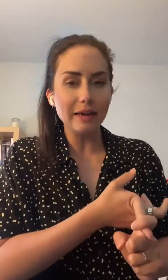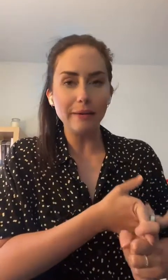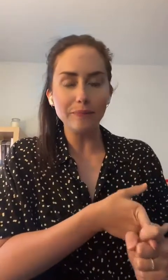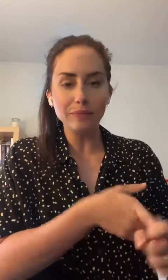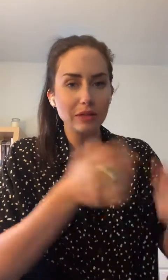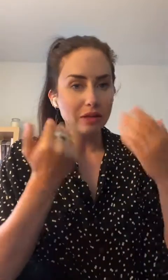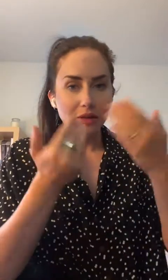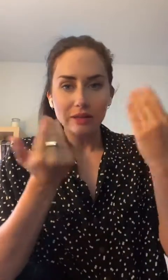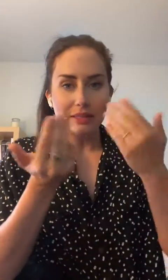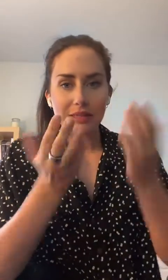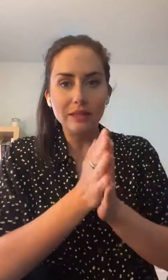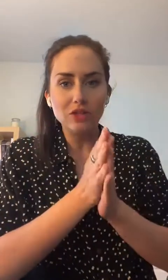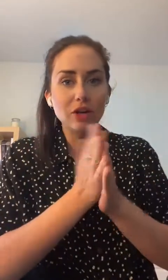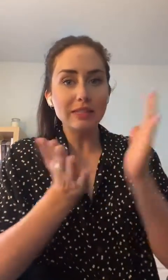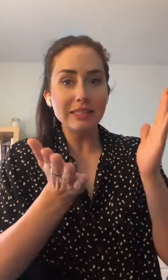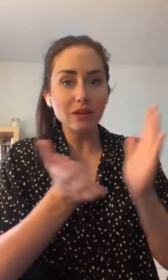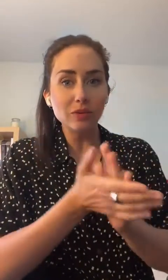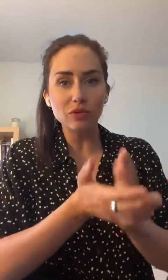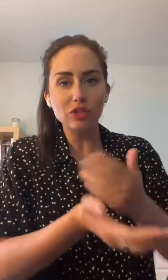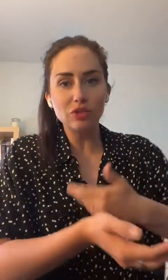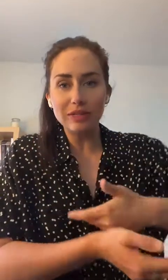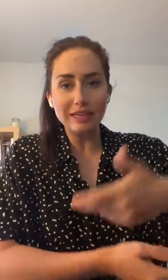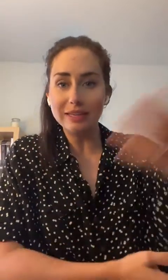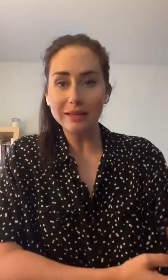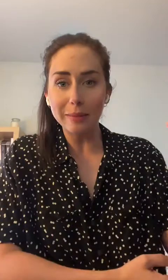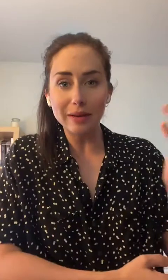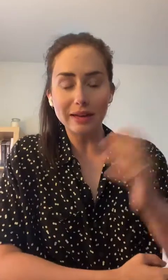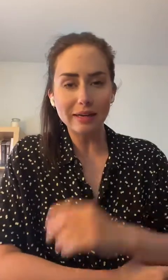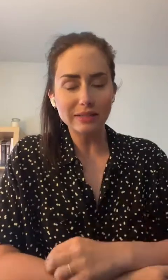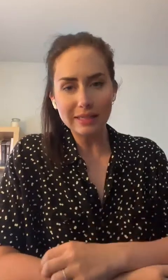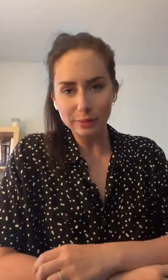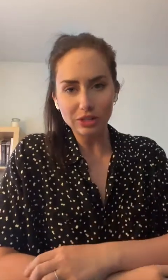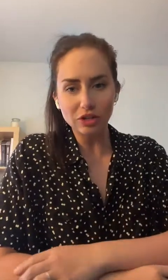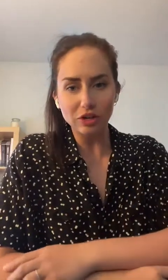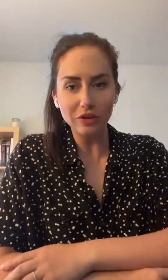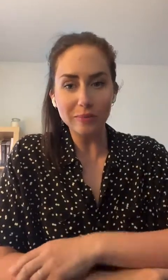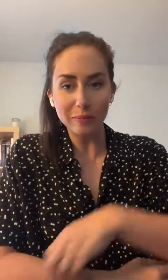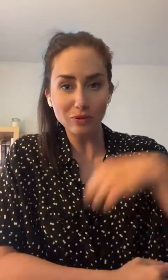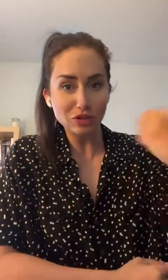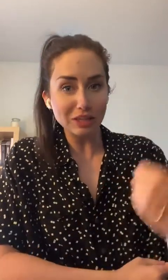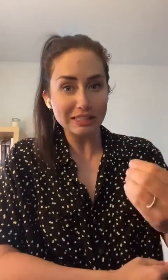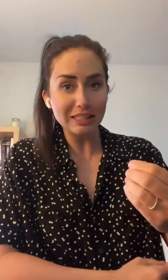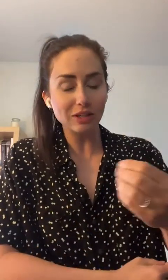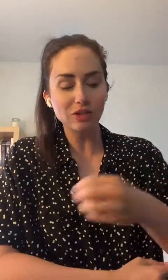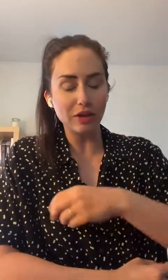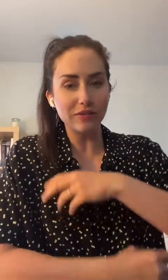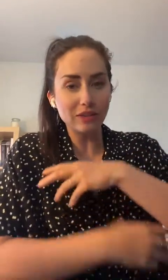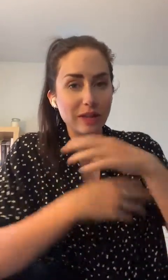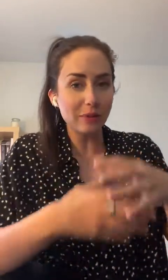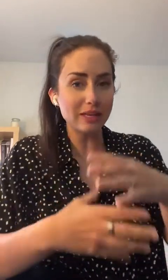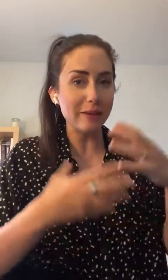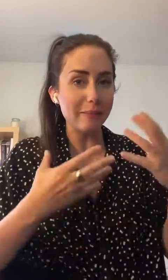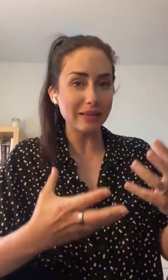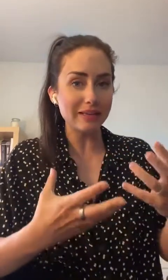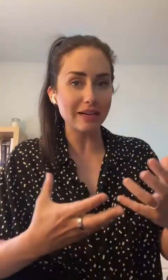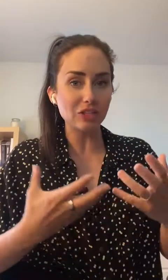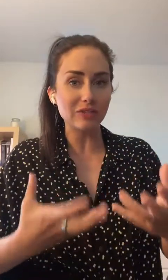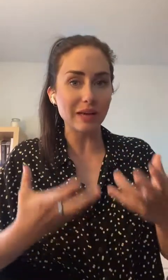concealer, mon Dieu, j'ai tous les termes en anglais, on dirait quasiment que suis anglophone, mais du concealer, en fait, n'importe quel maquillage que vous